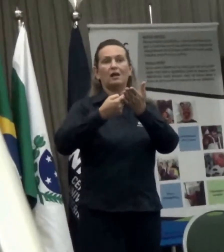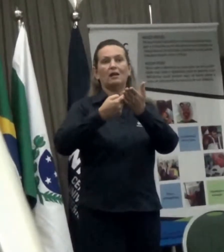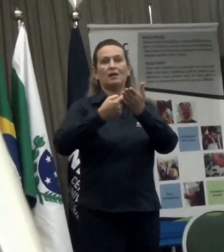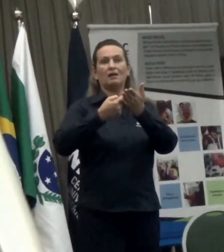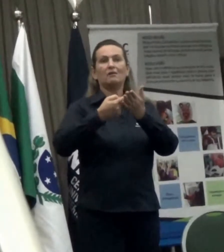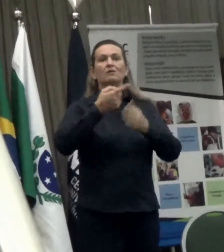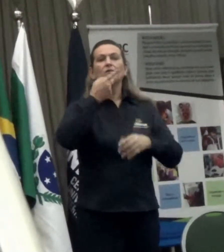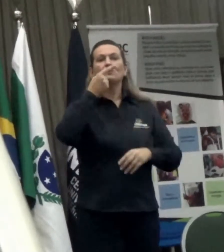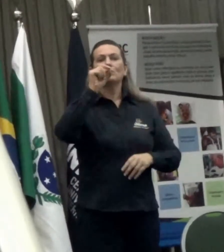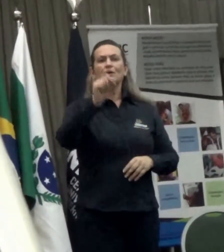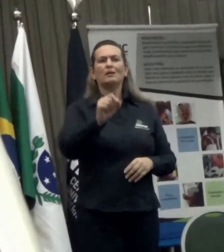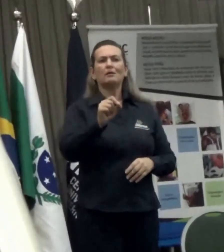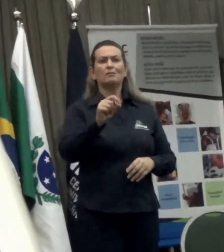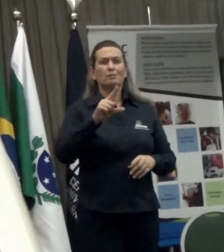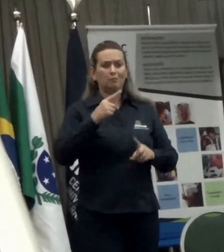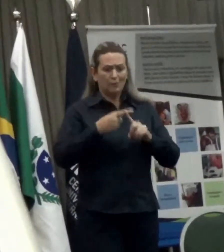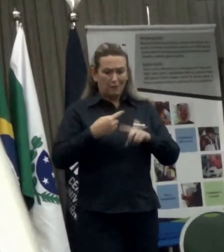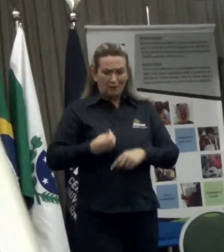deficiência psicossocial do mundo todo,